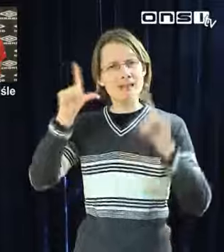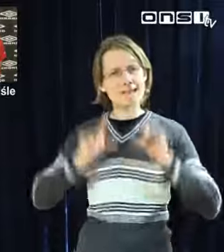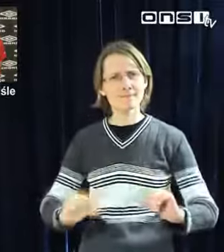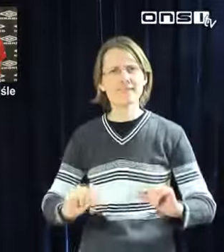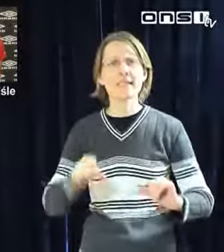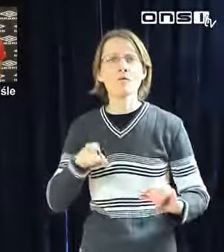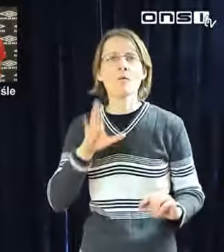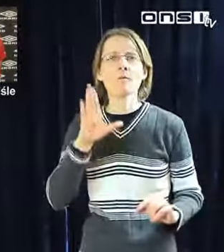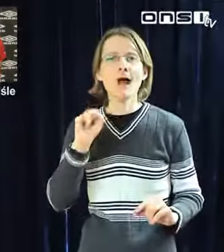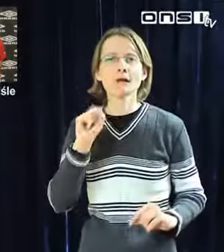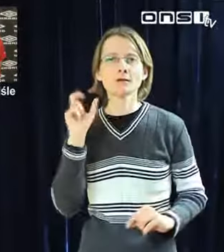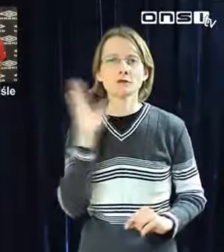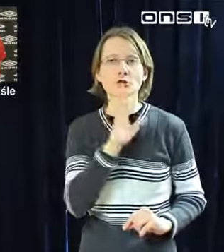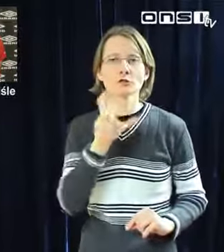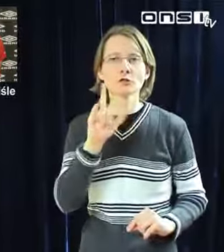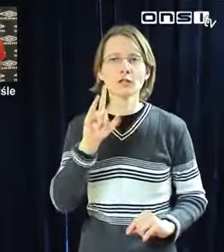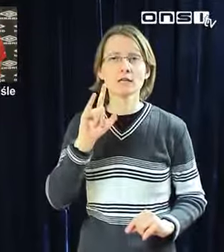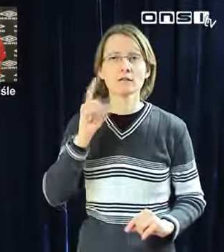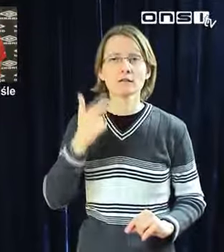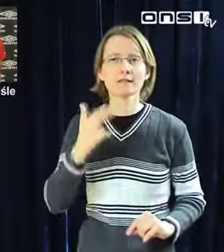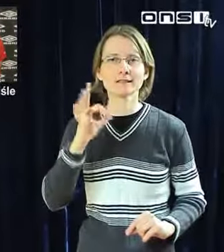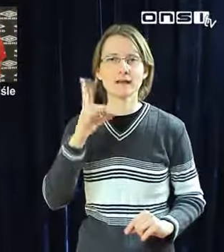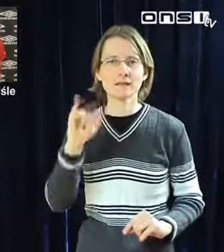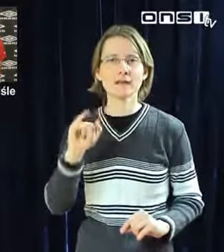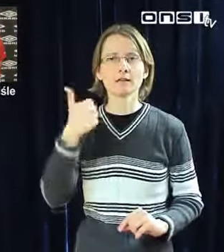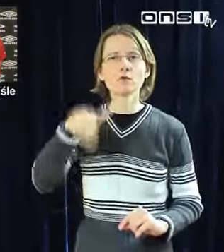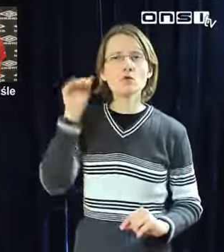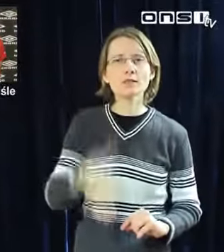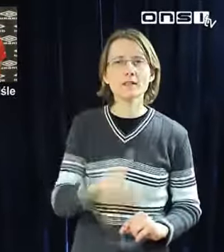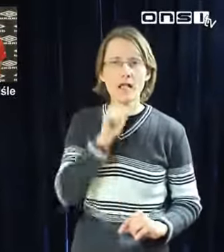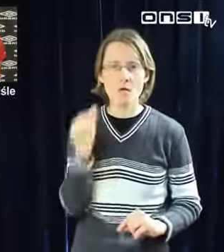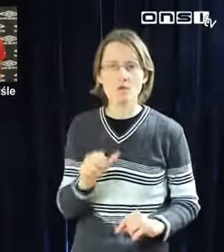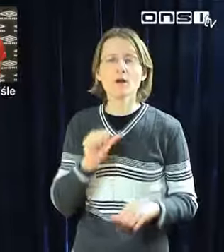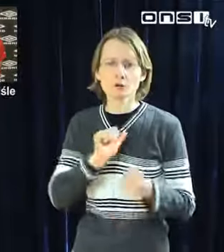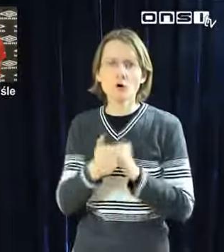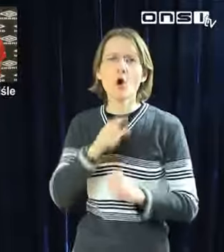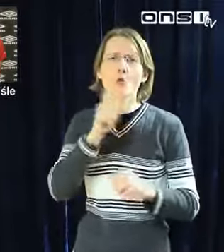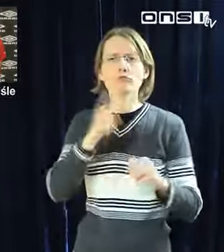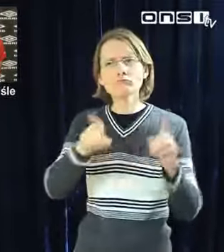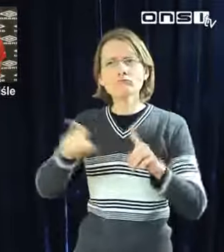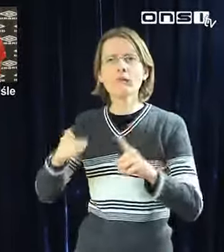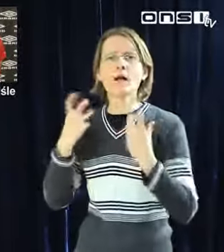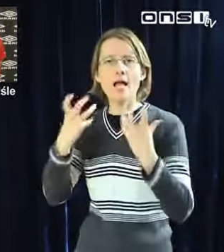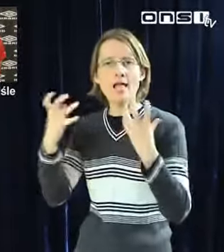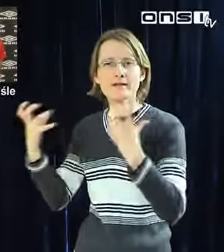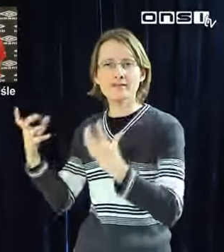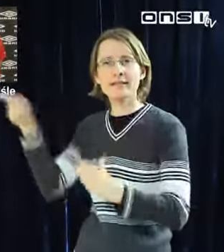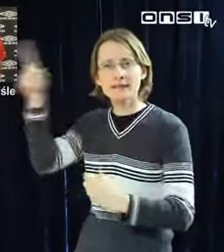Kurwa, no mówię, no chyba ją zabije. I wiesz, i chcę, żebym wzięła i załatwiła, żebyś mi odłożyła, a ja w poniedziałek przyjdę, to i